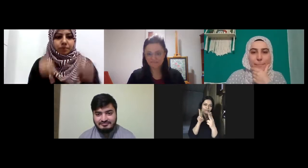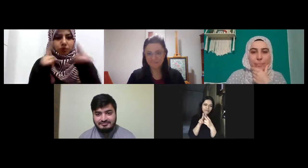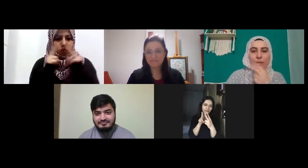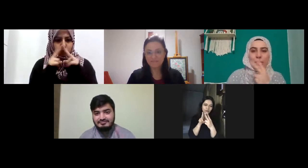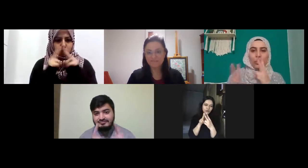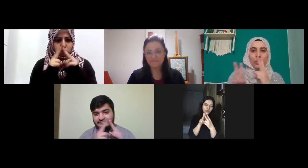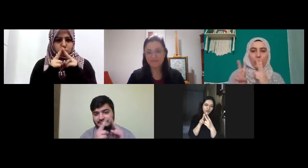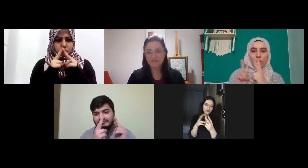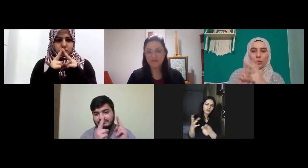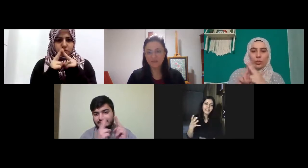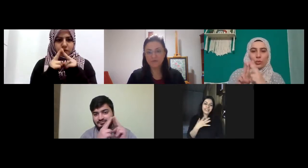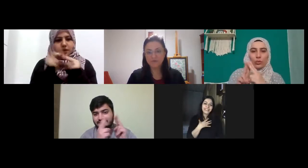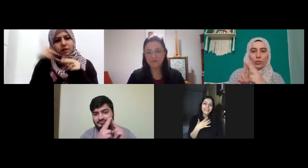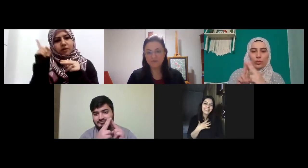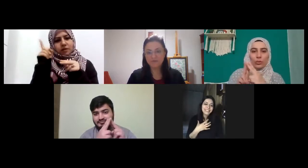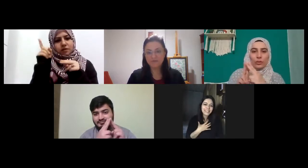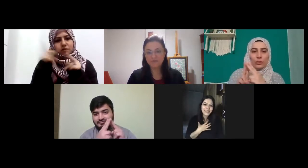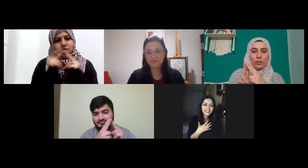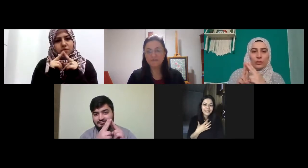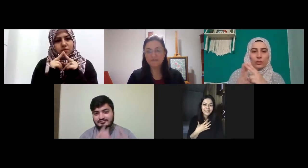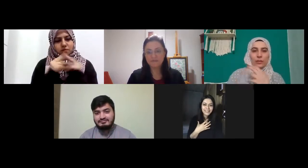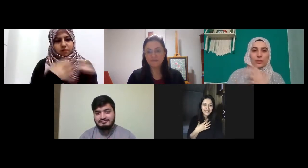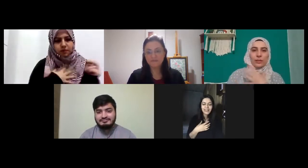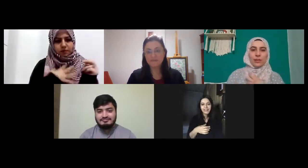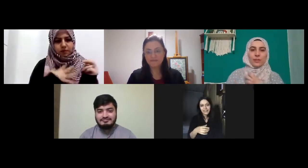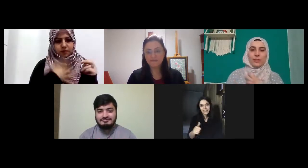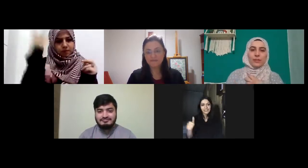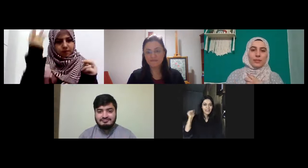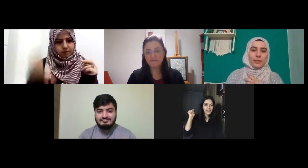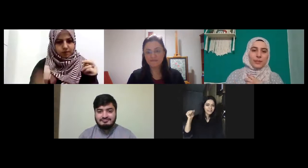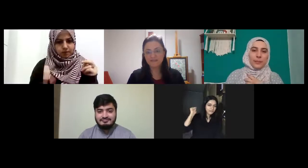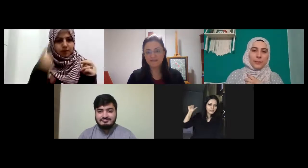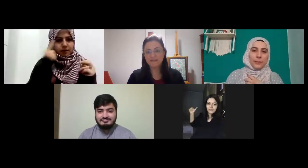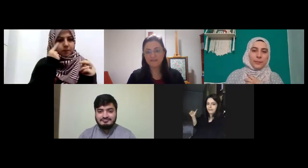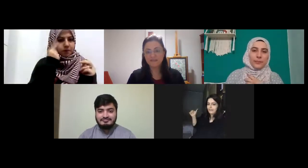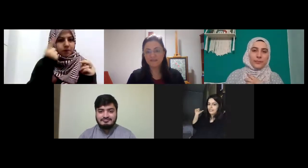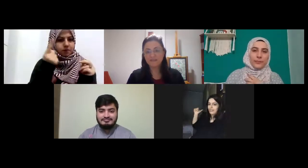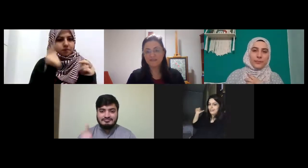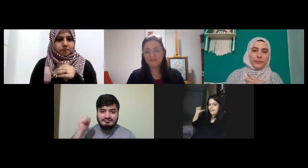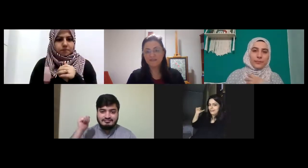görüşürüz kendinize evet yarın yarın